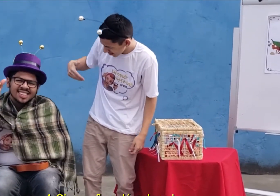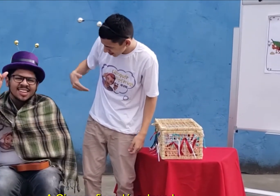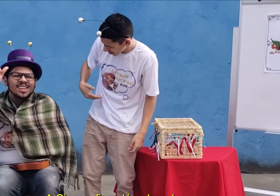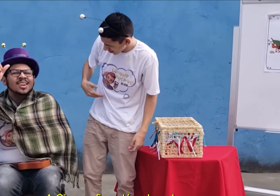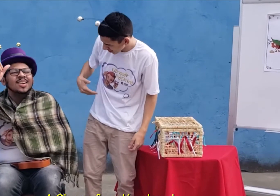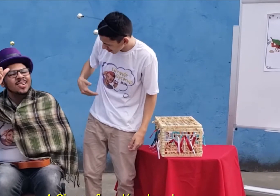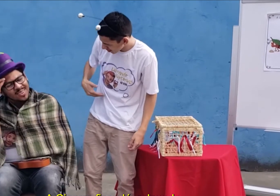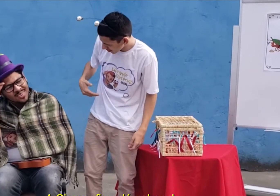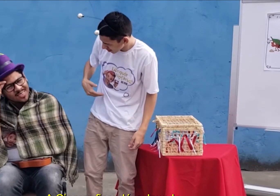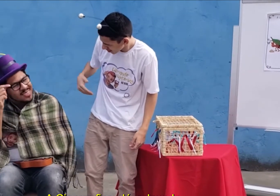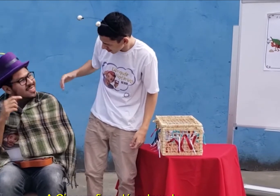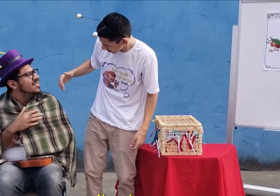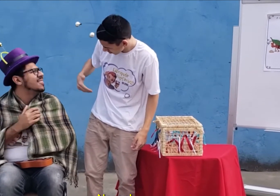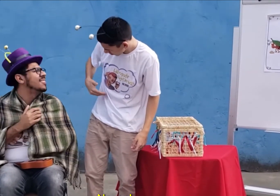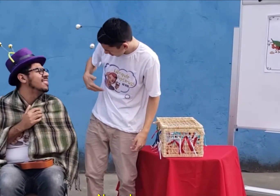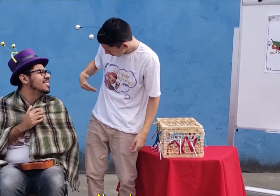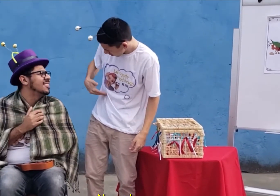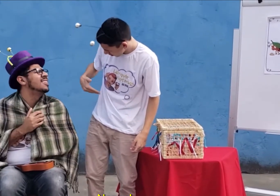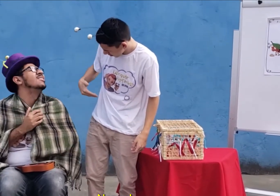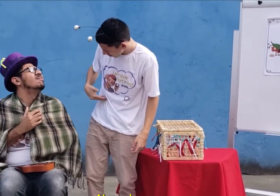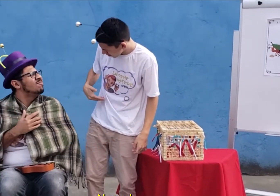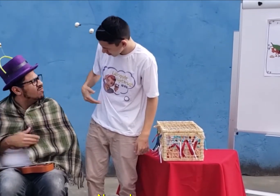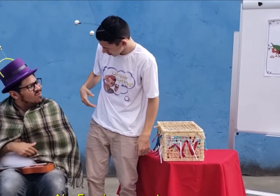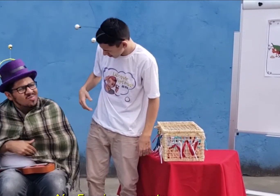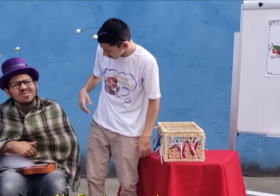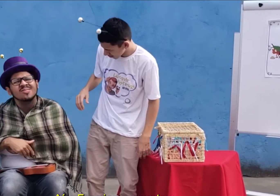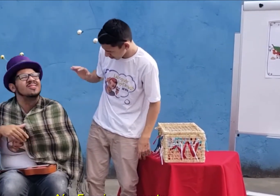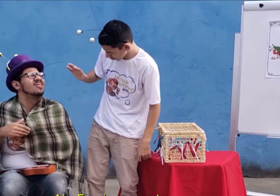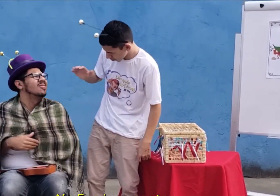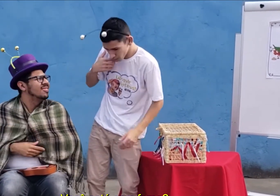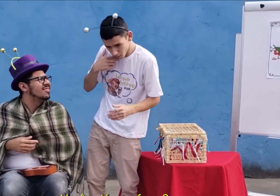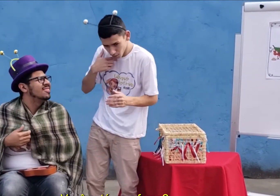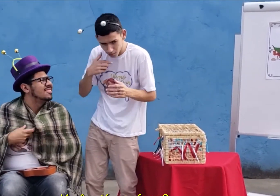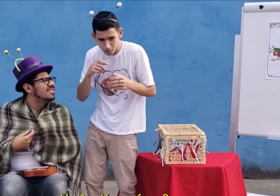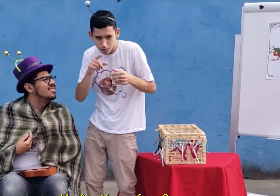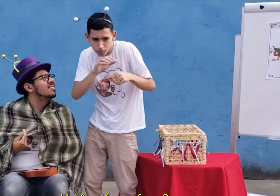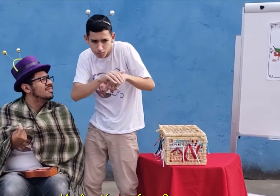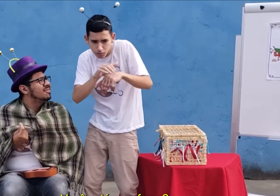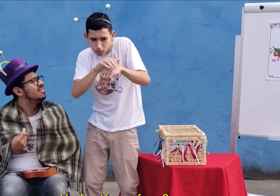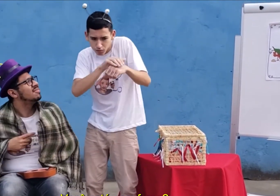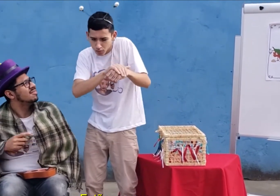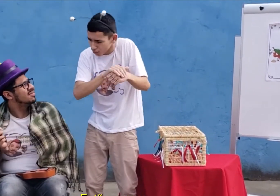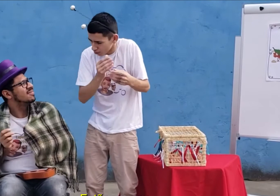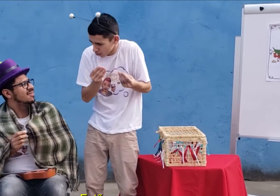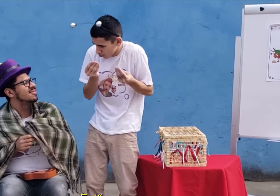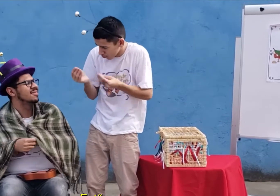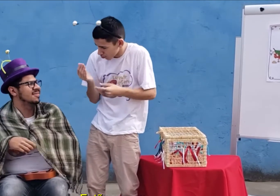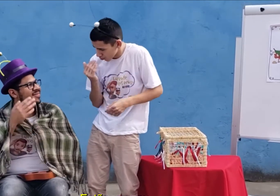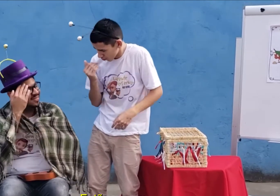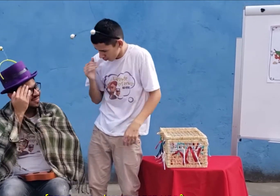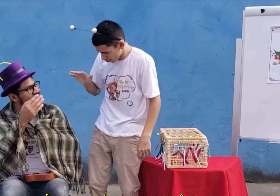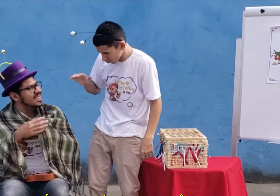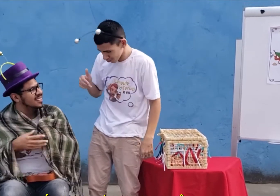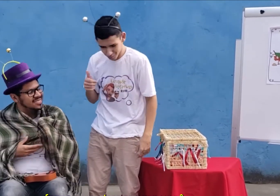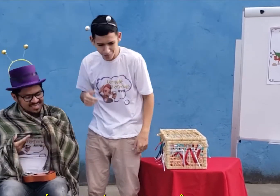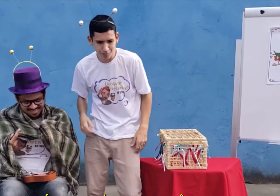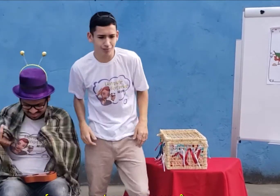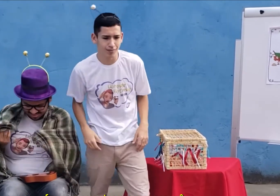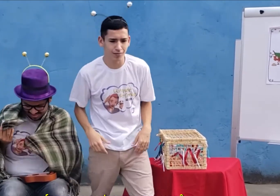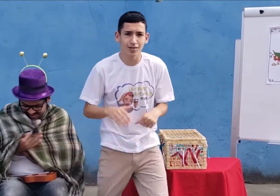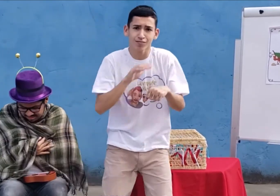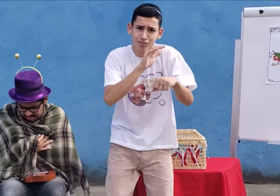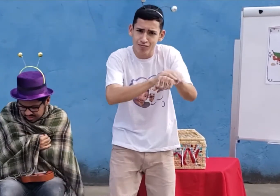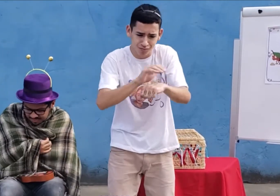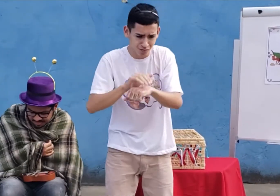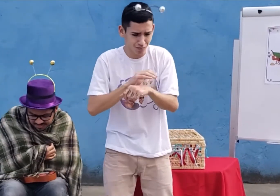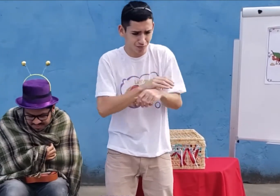lá, relaxada. Nossa! Aí a formiga perguntou, você está com fome? Carlos faz cinco a cabeça. Então eu vou fazer e vou trazer